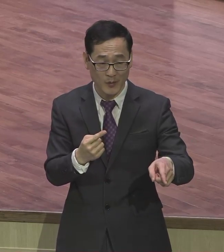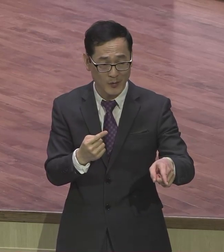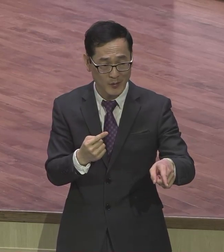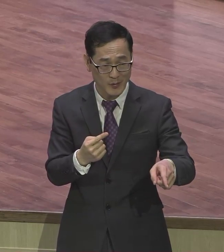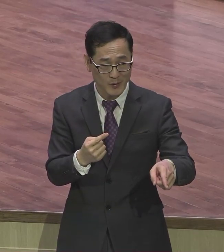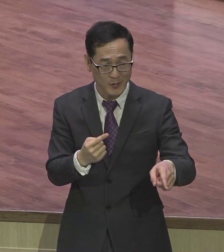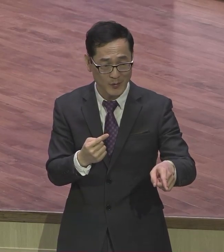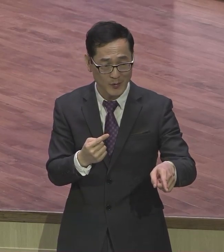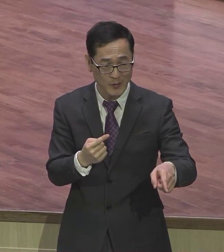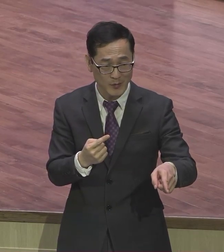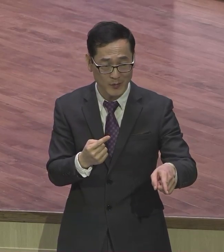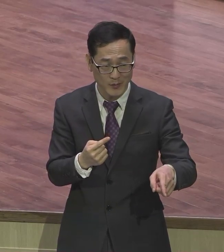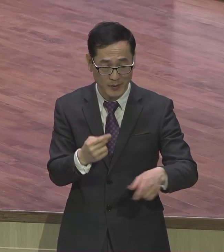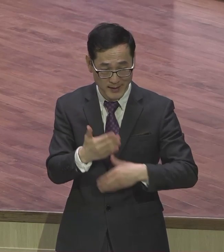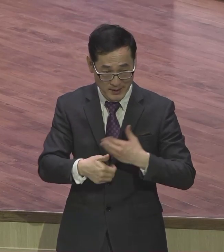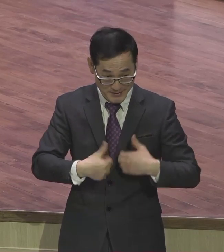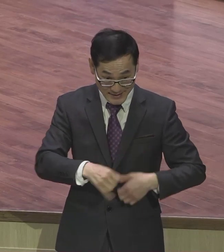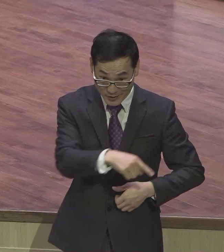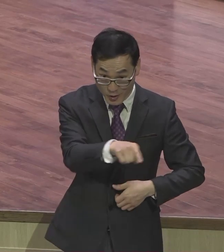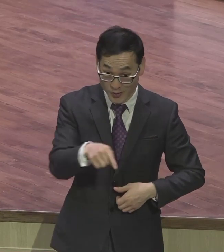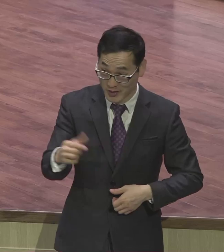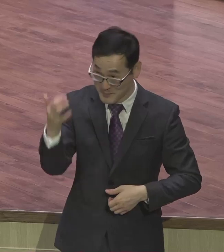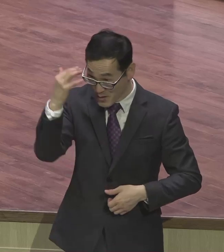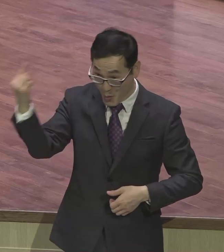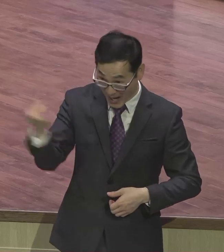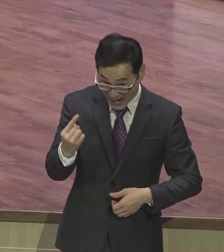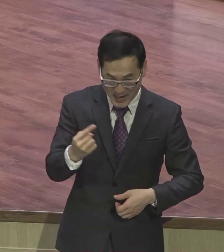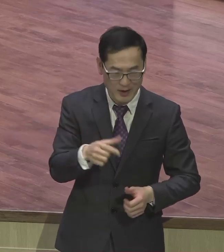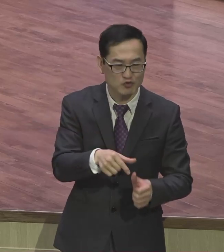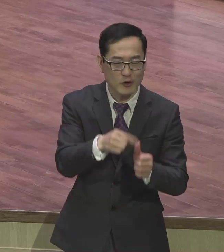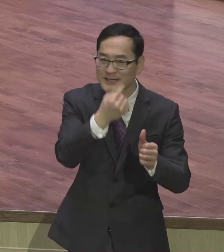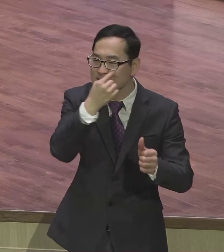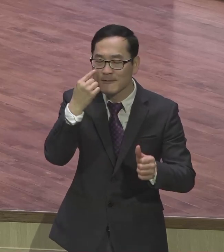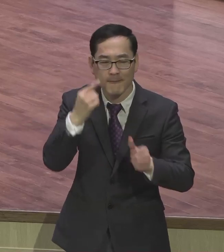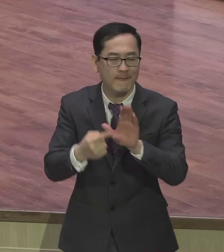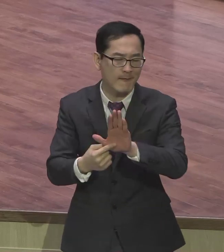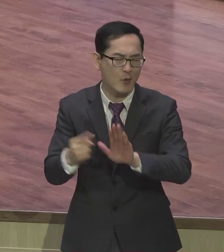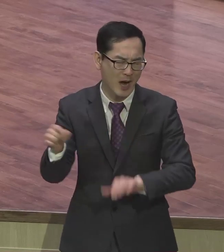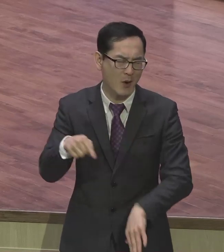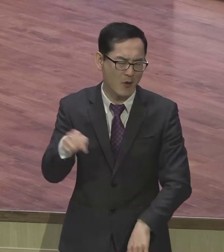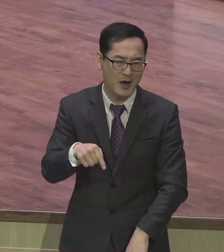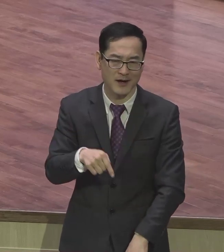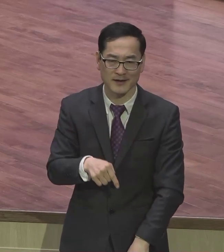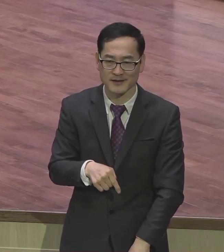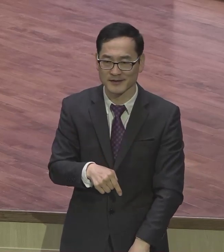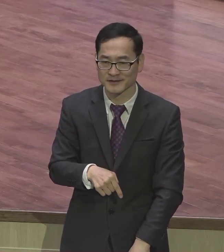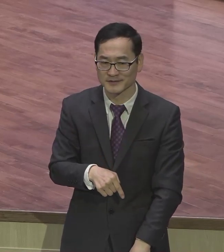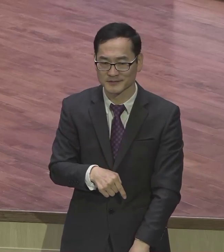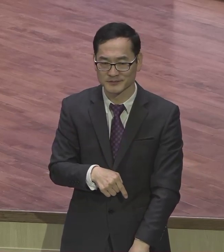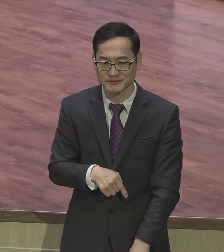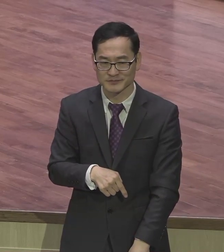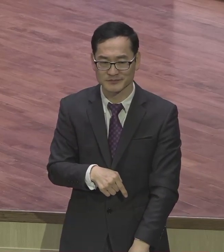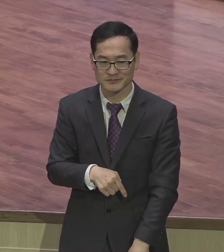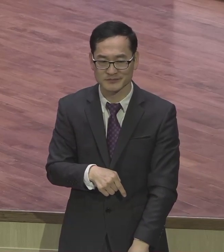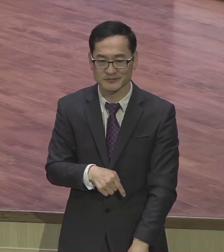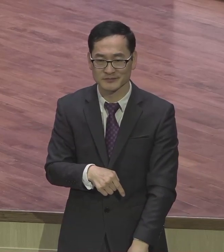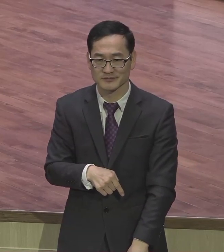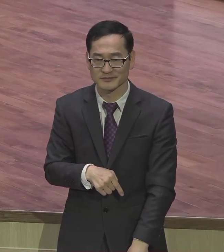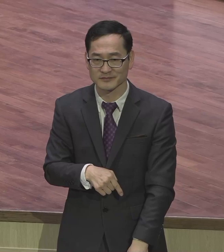구원의 증거가 된다 어떤 핍박이 와도 구원의 증거가 되고 핍박하는 자는 멸망의 증거가